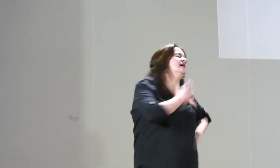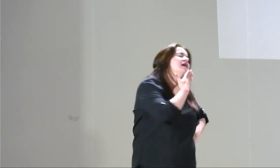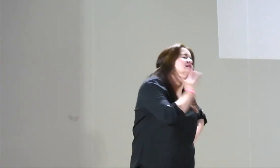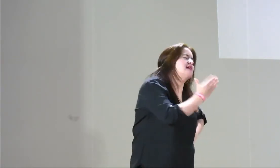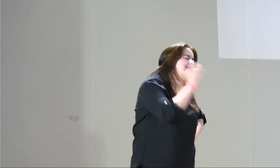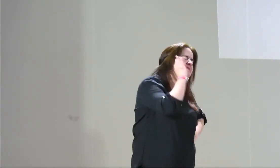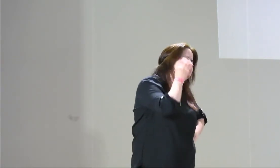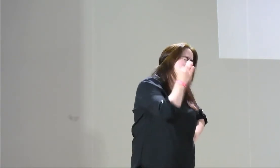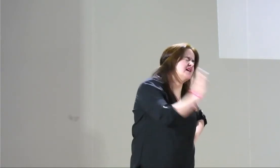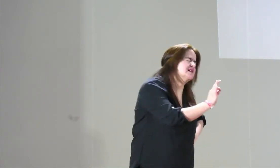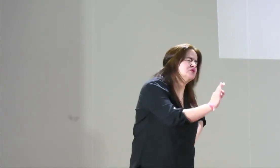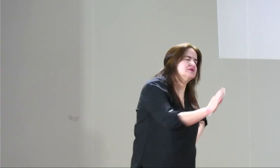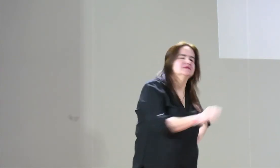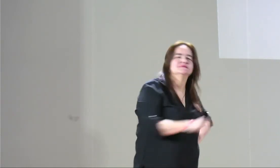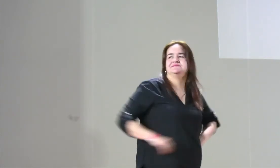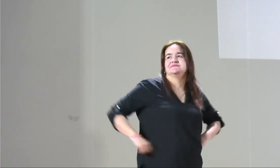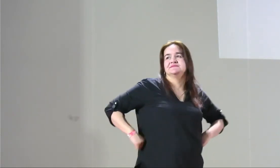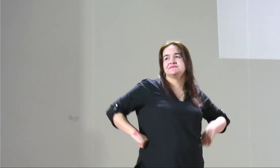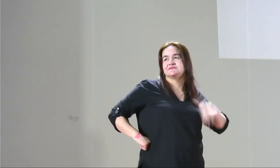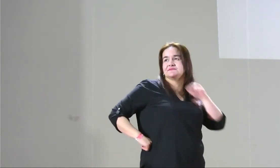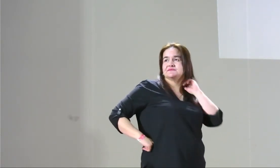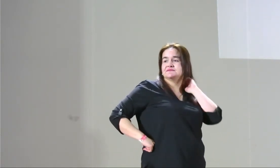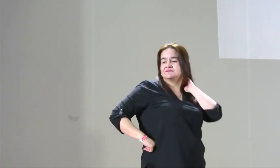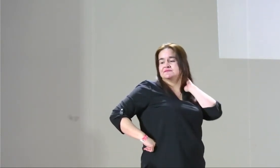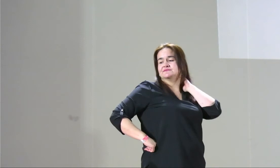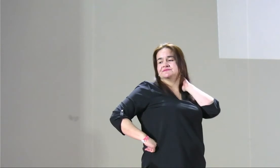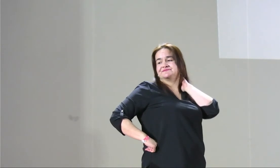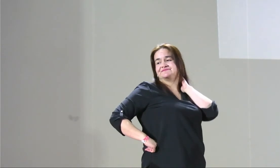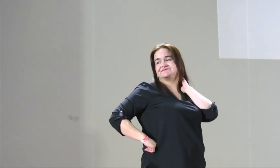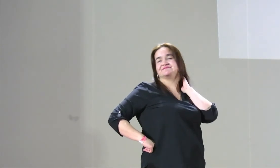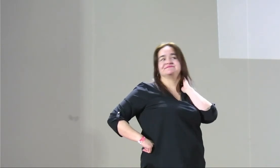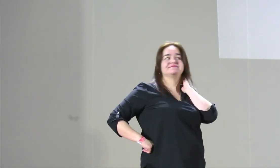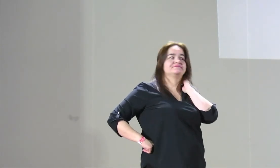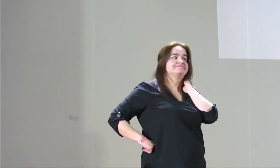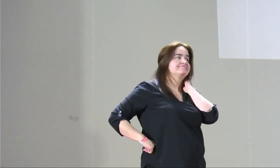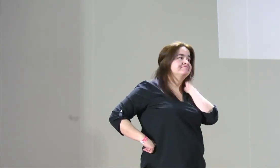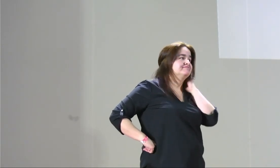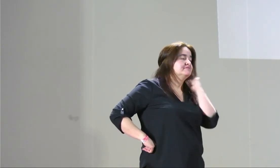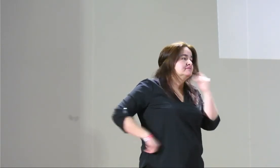y la mujer bueno, ella accede y dice hay muchísimas gracias ya y uno queda